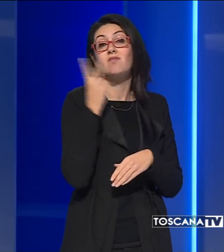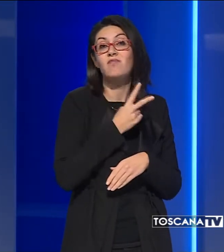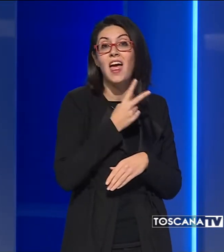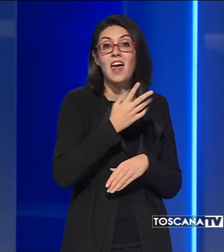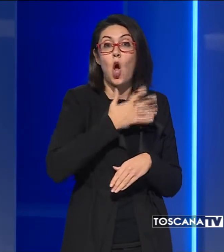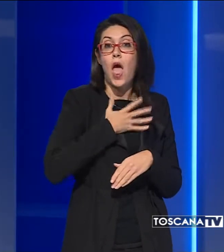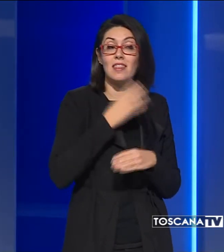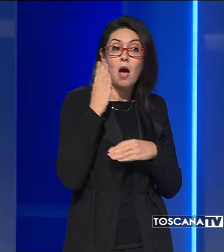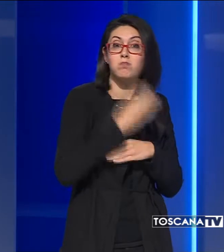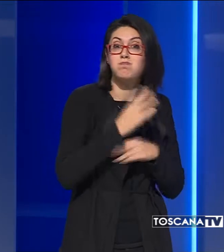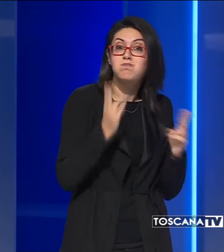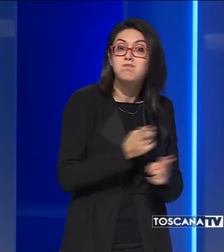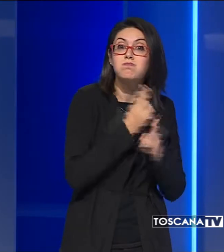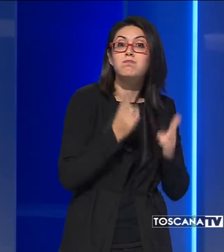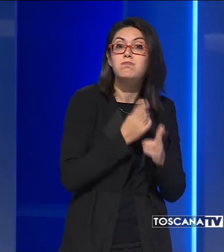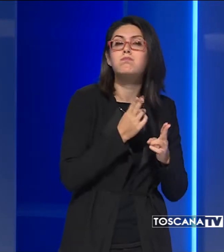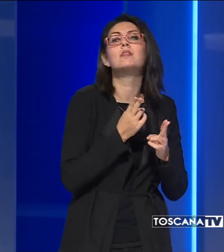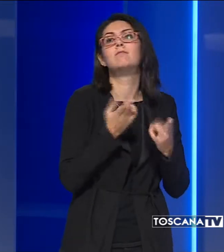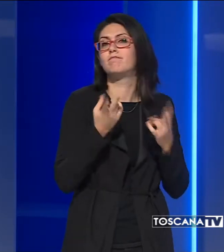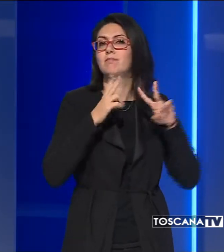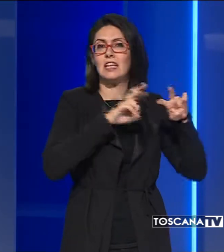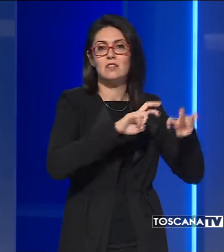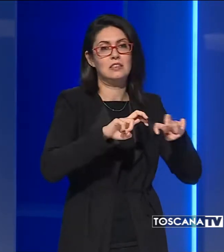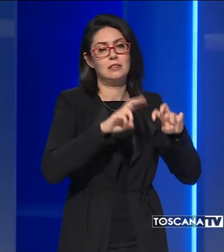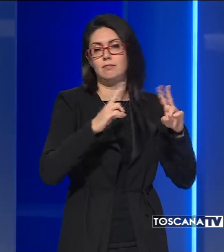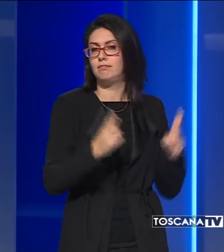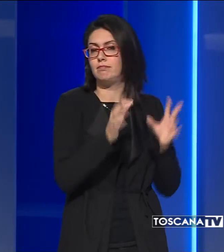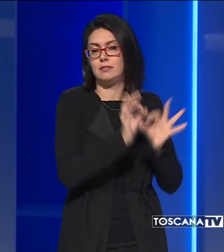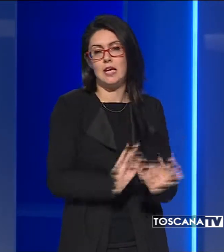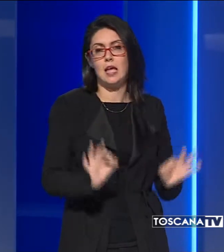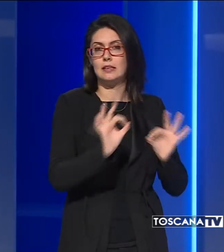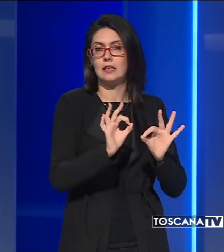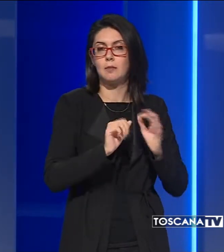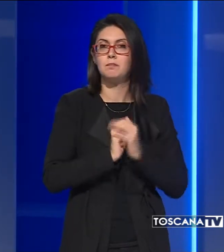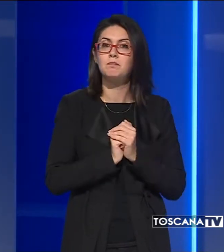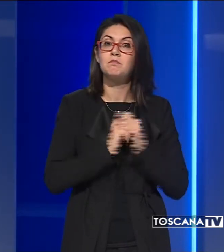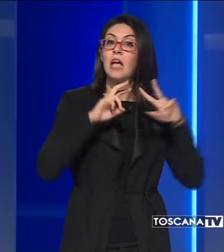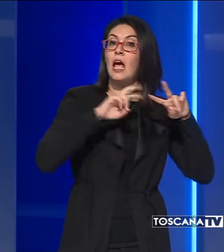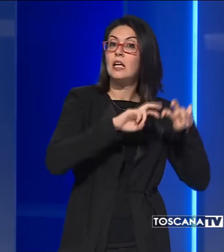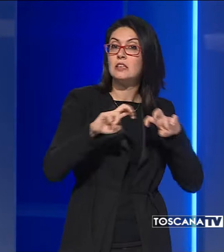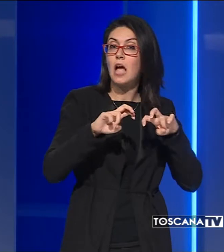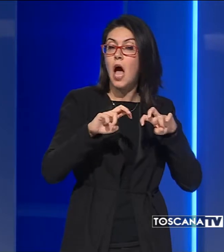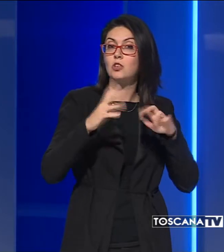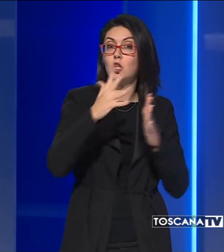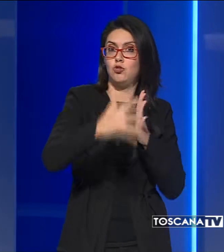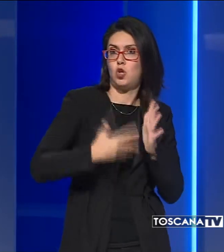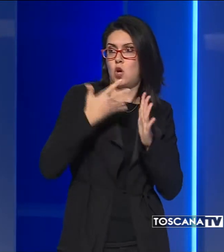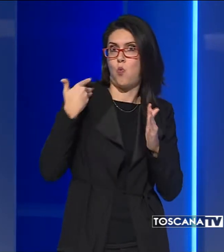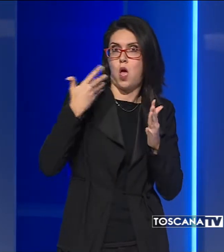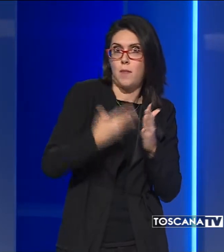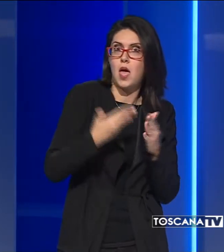la loro età, nei loro confronti gli investigatori non hanno proceduto. Le indagini, durate cinque mesi,